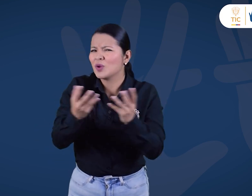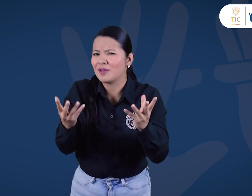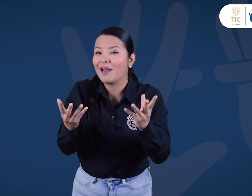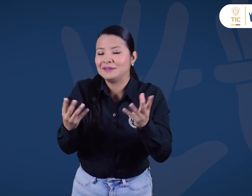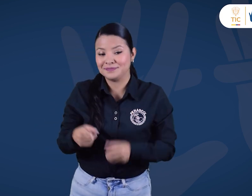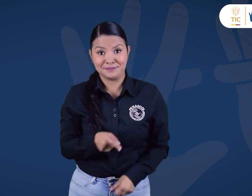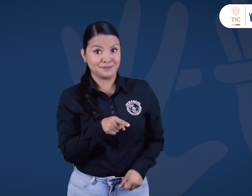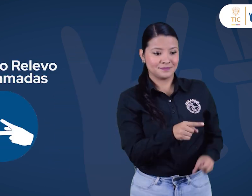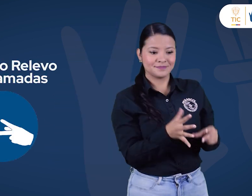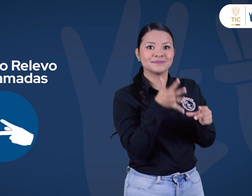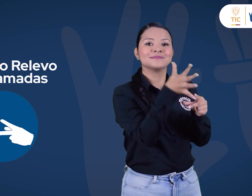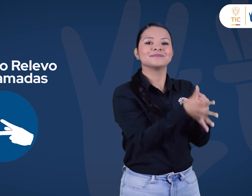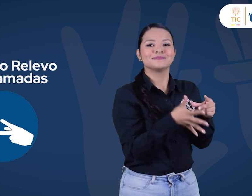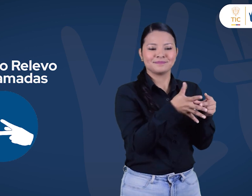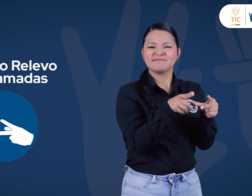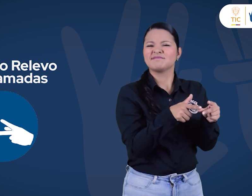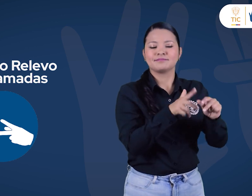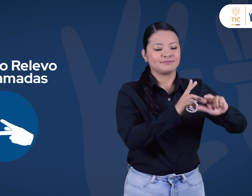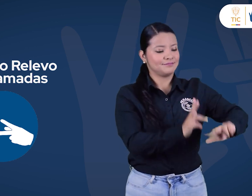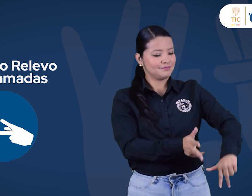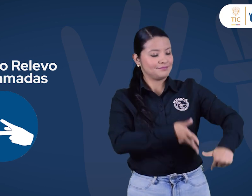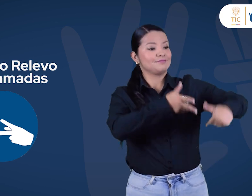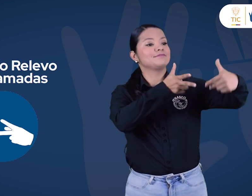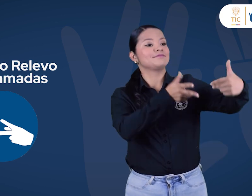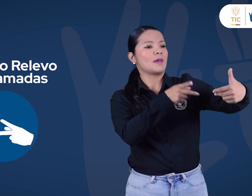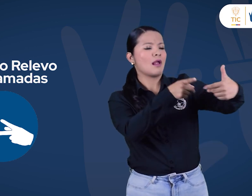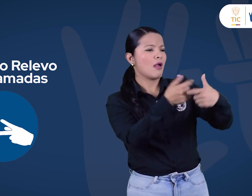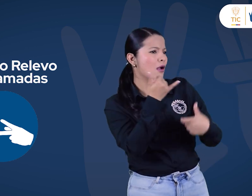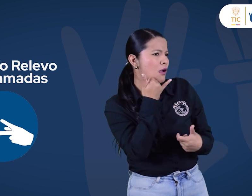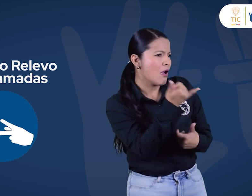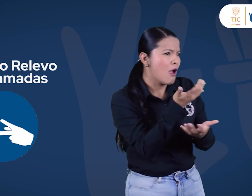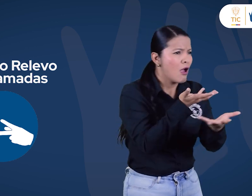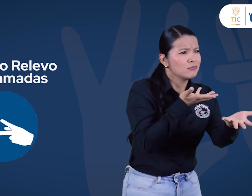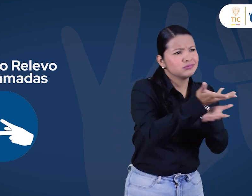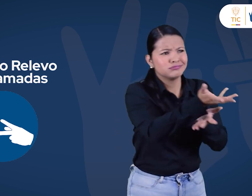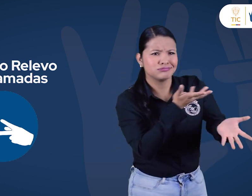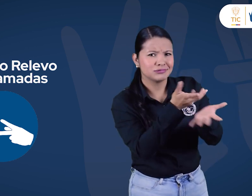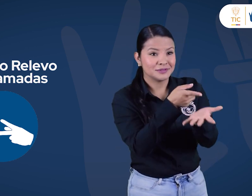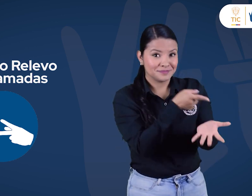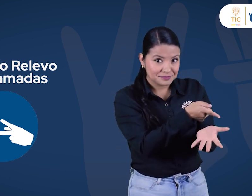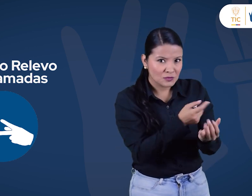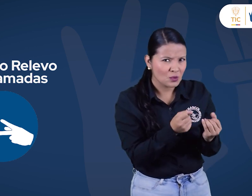ha tenido las siguientes cifras en cuanto al uso de los servicios. Relevo de llamadas.